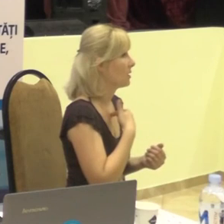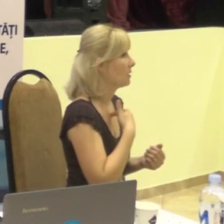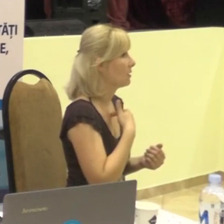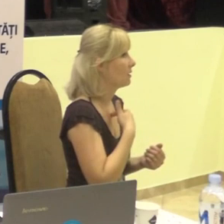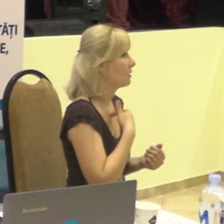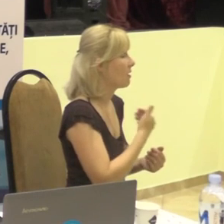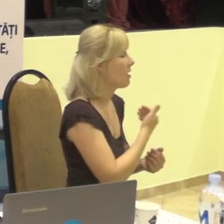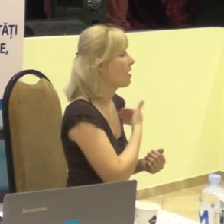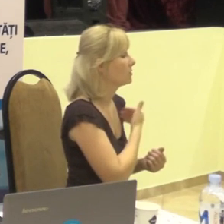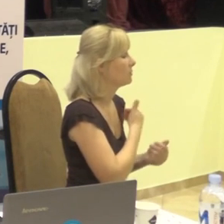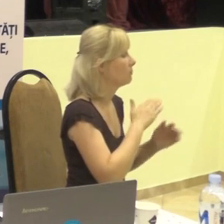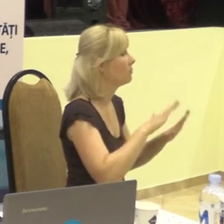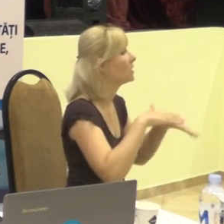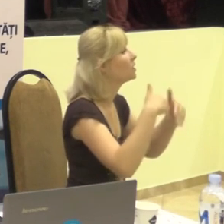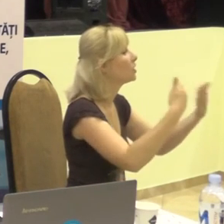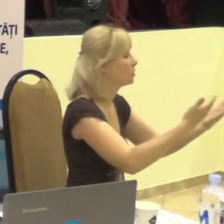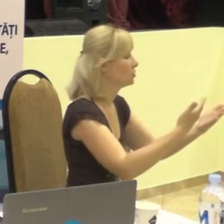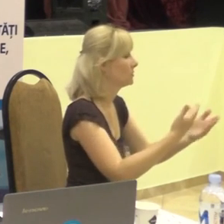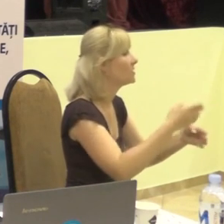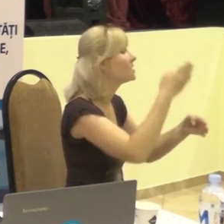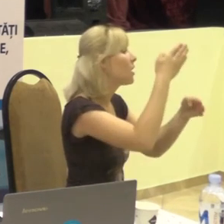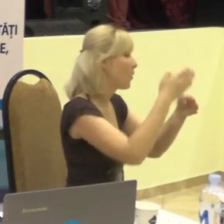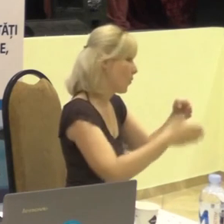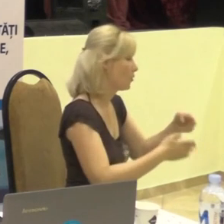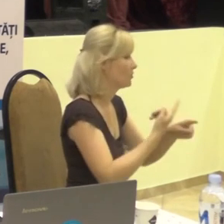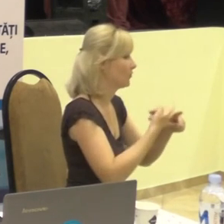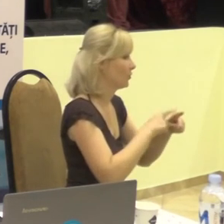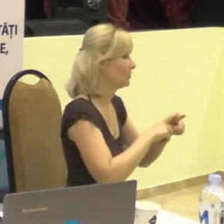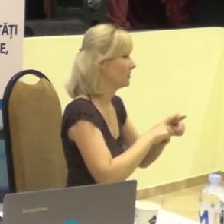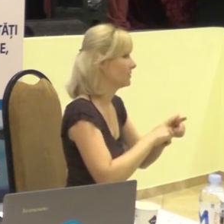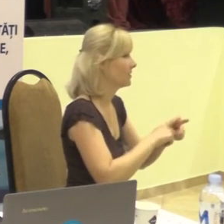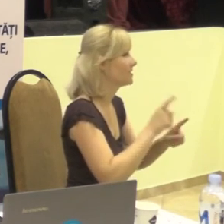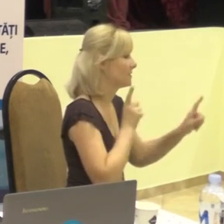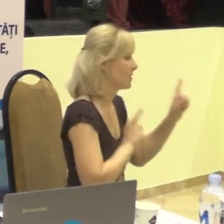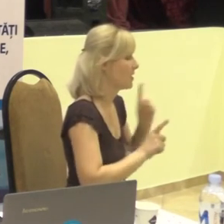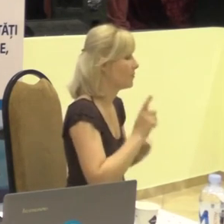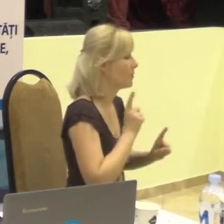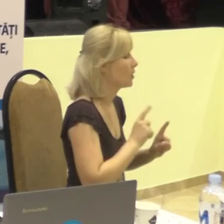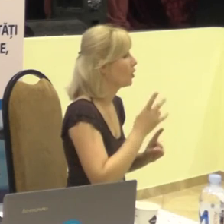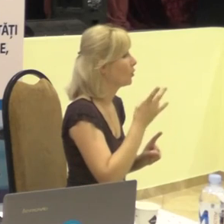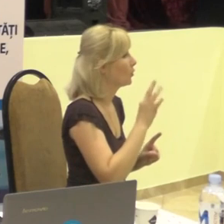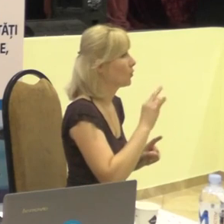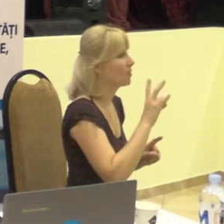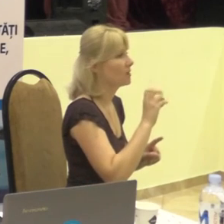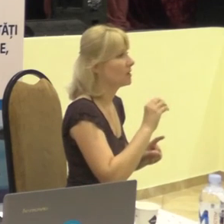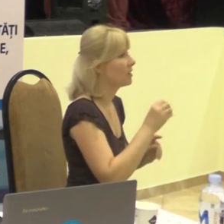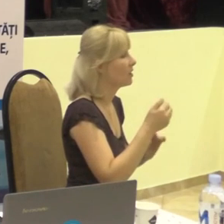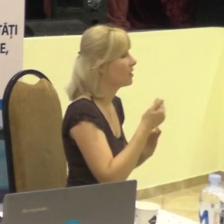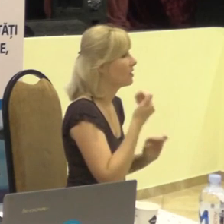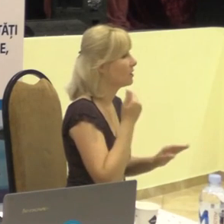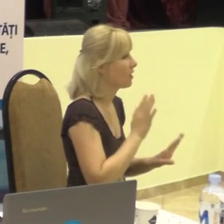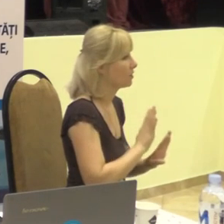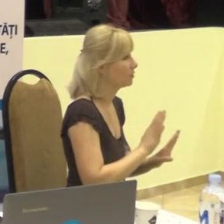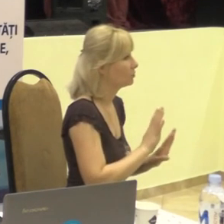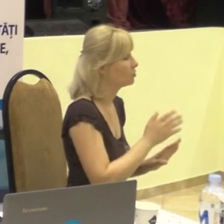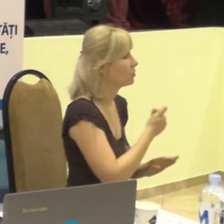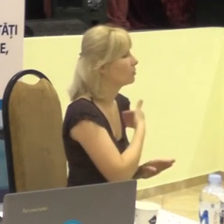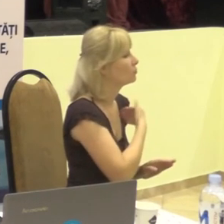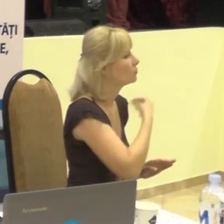închiderea acestei sesiuni, nu înainte de a spune că